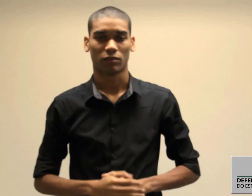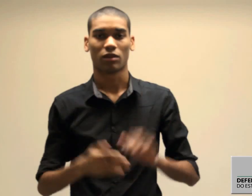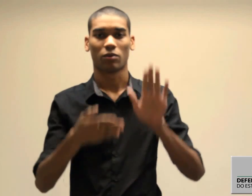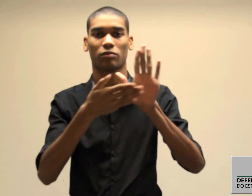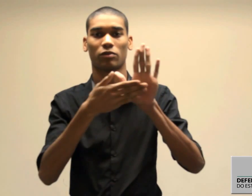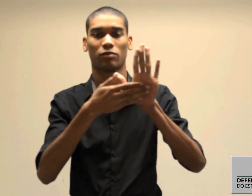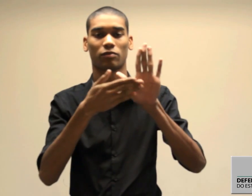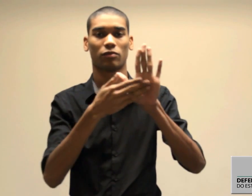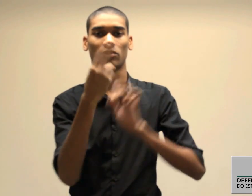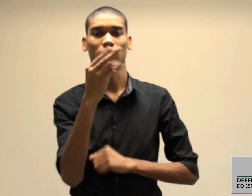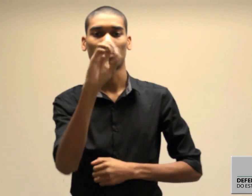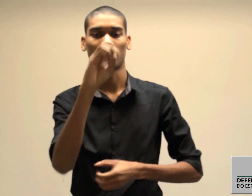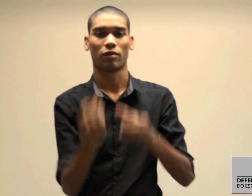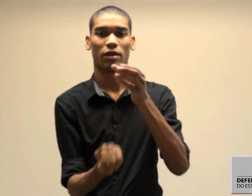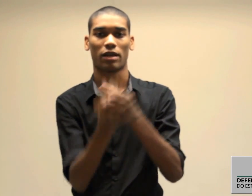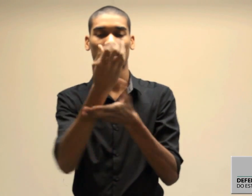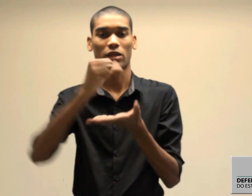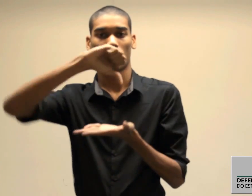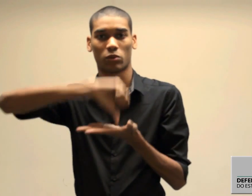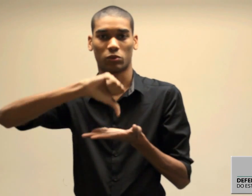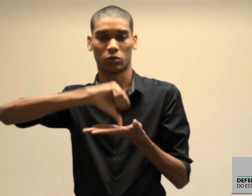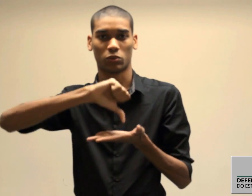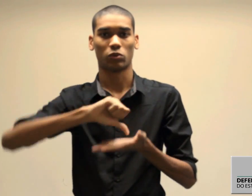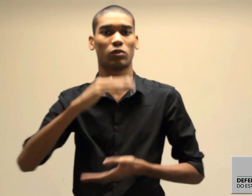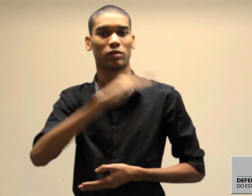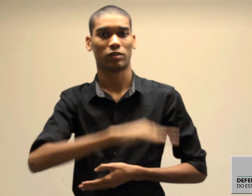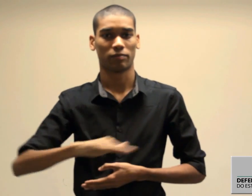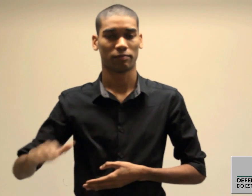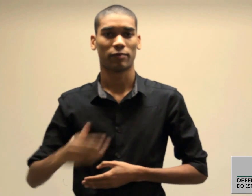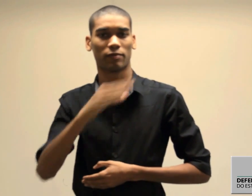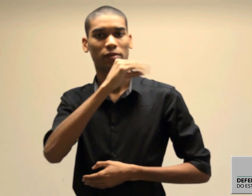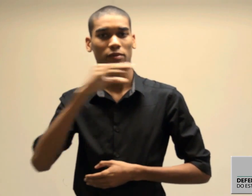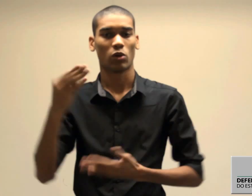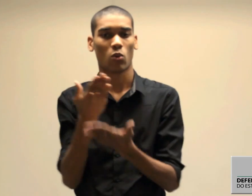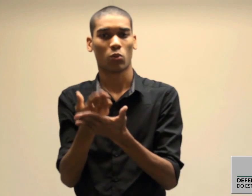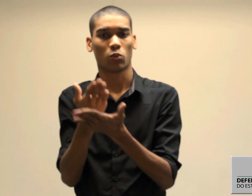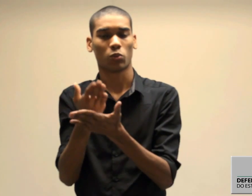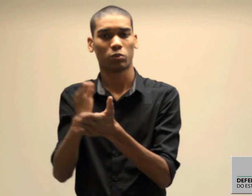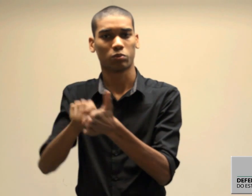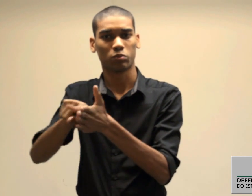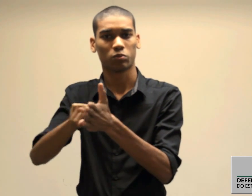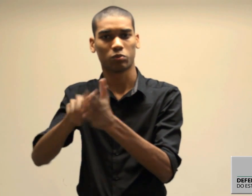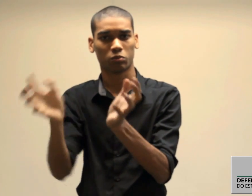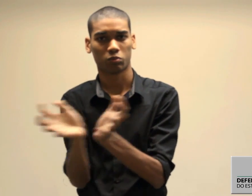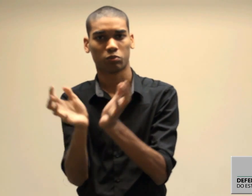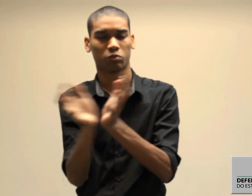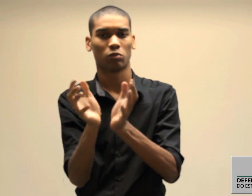Proposta 20. Criação pelo Núcleo da Infância e Juventude de um grupo de estudos referente à discussão de